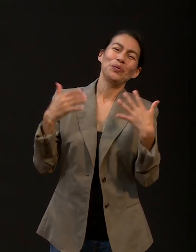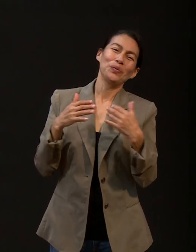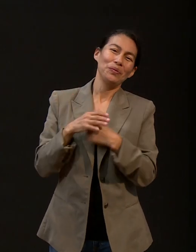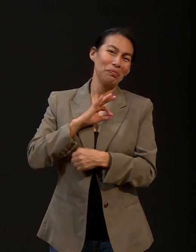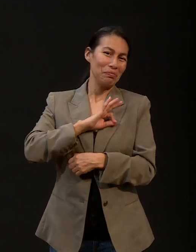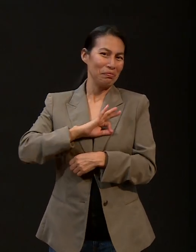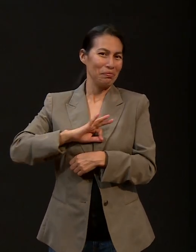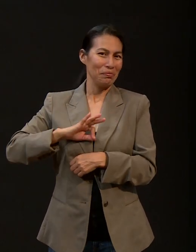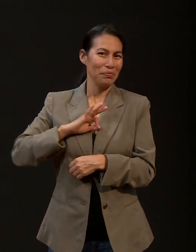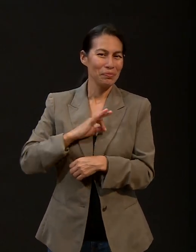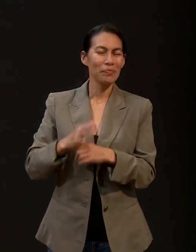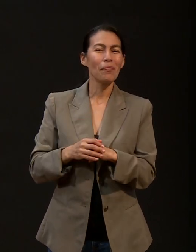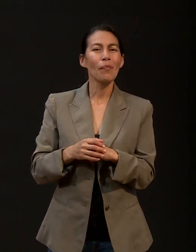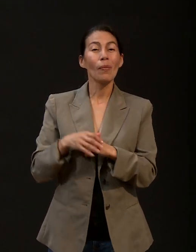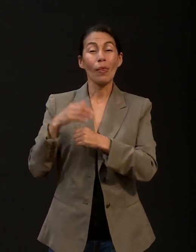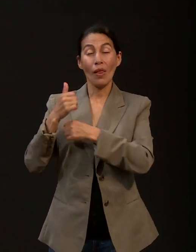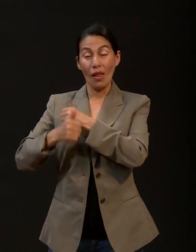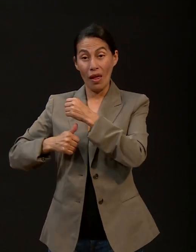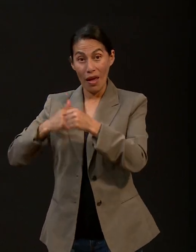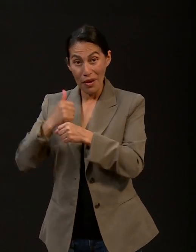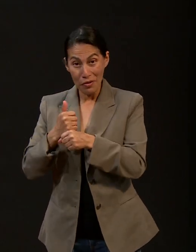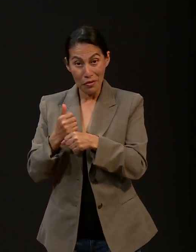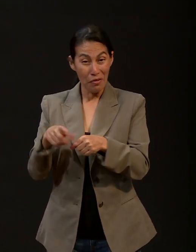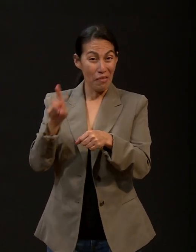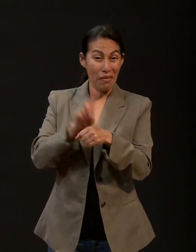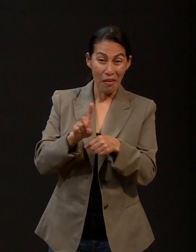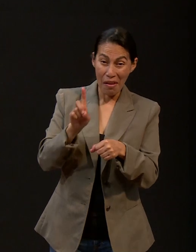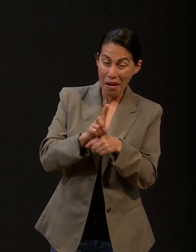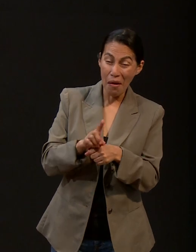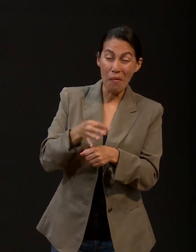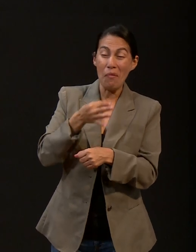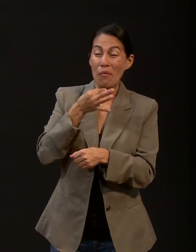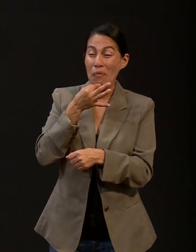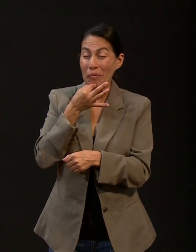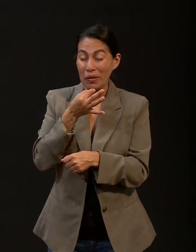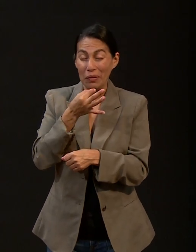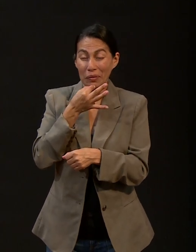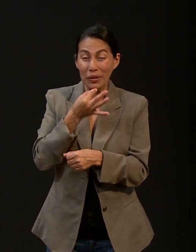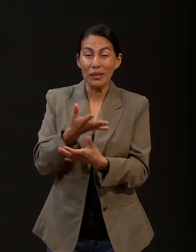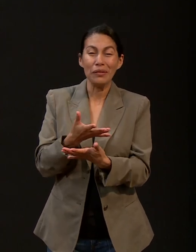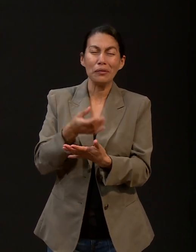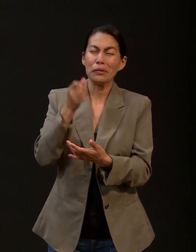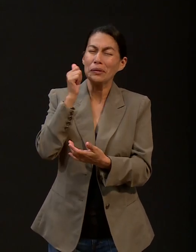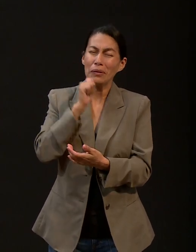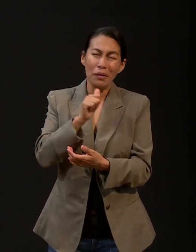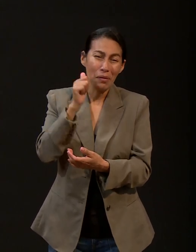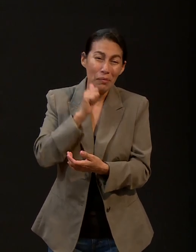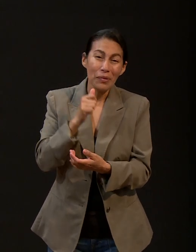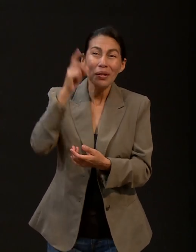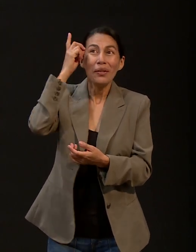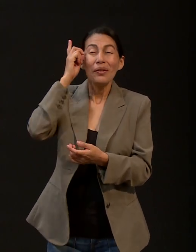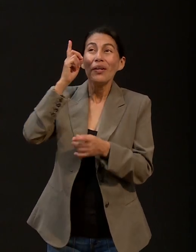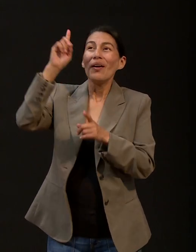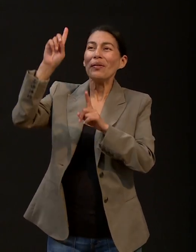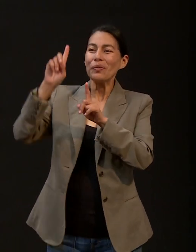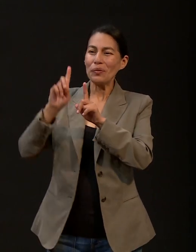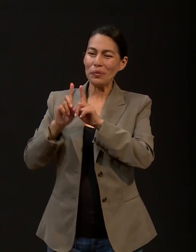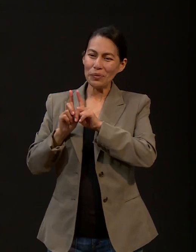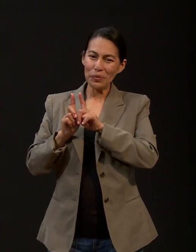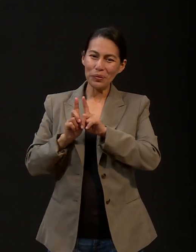feliz que todo el año, cada día, cada momento podamos tener la presencia de Dios. Y dice la